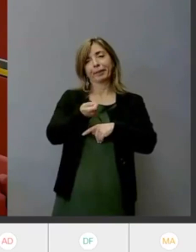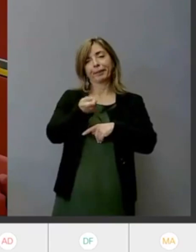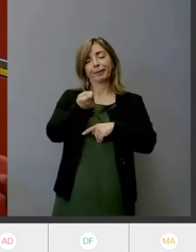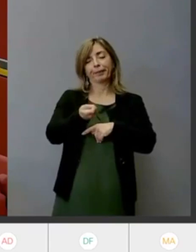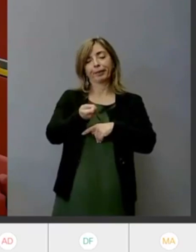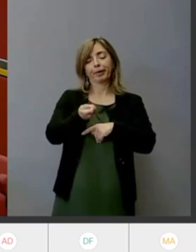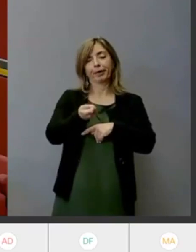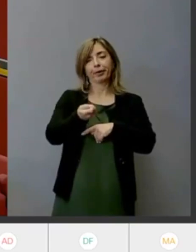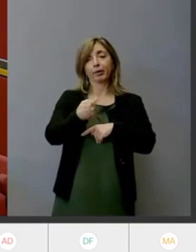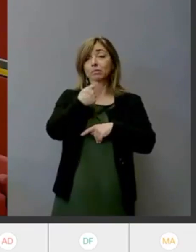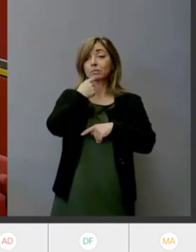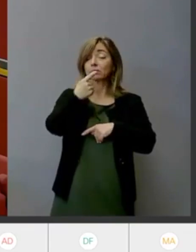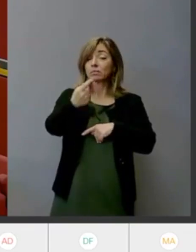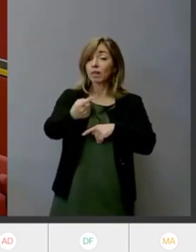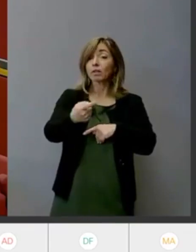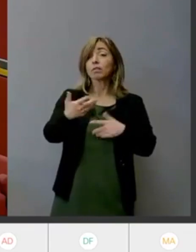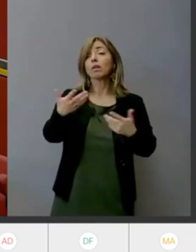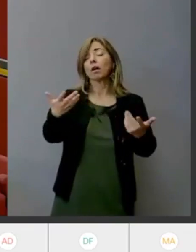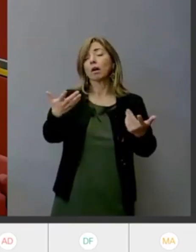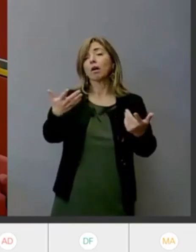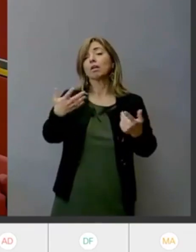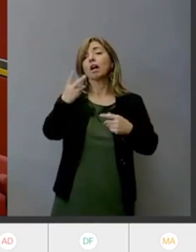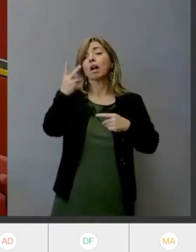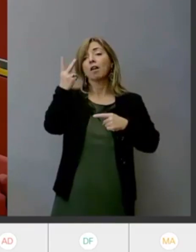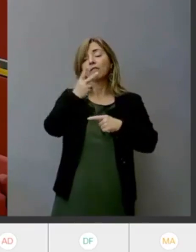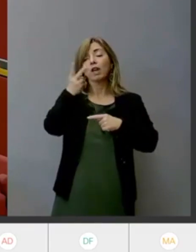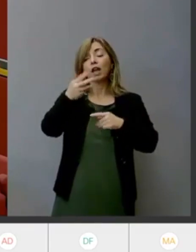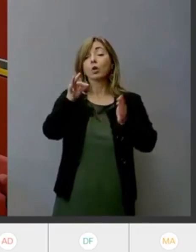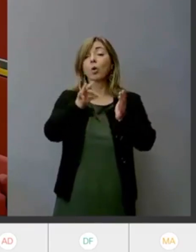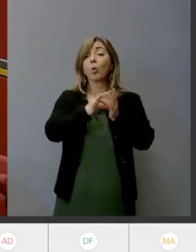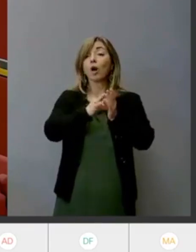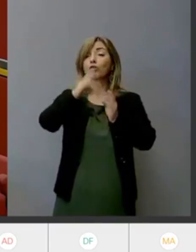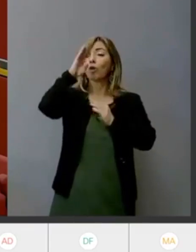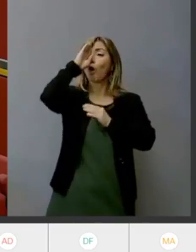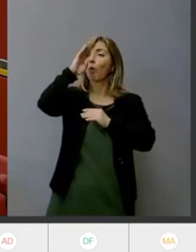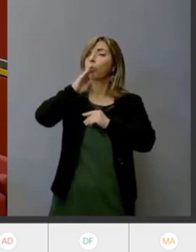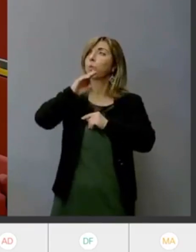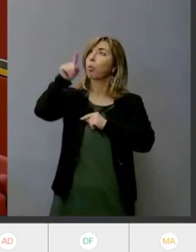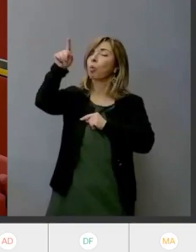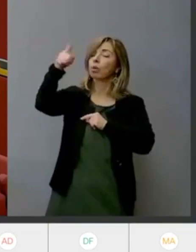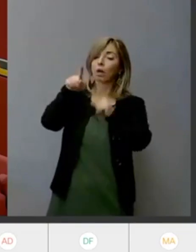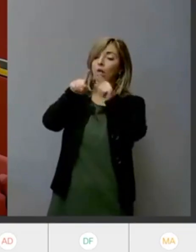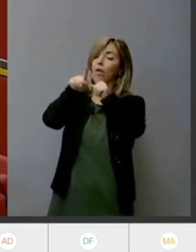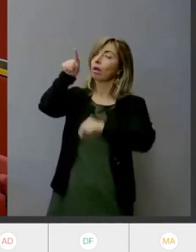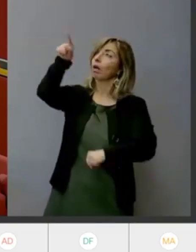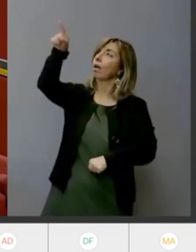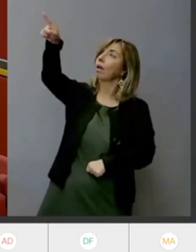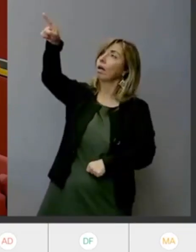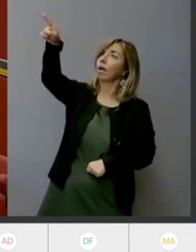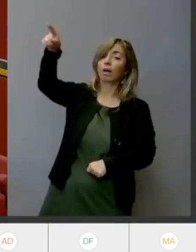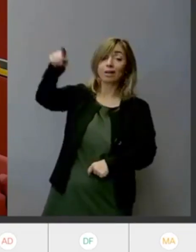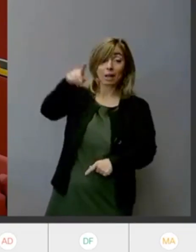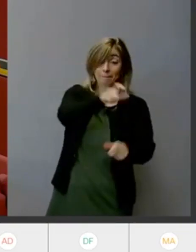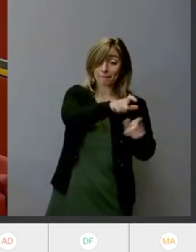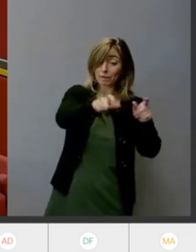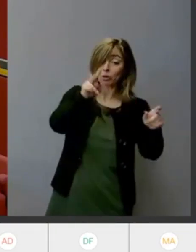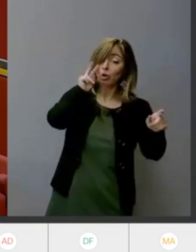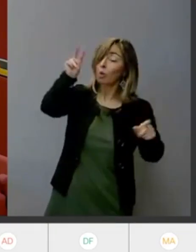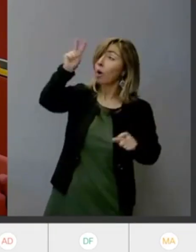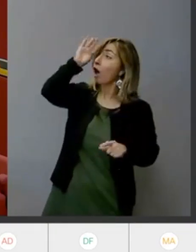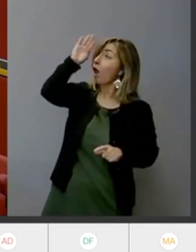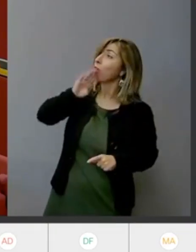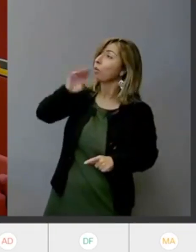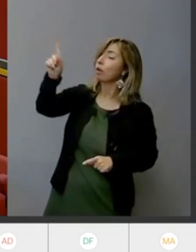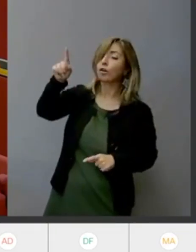sono alcuni che si ostinano a guardare il dito, che si rifà un proverbio zen, che in realtà dice quando il saggio indica la luna lo